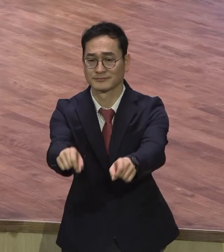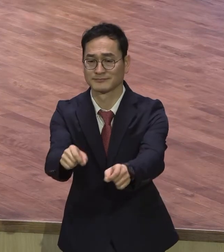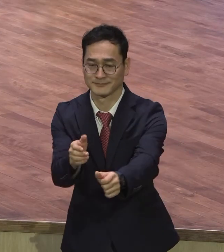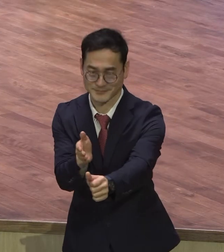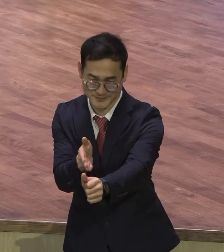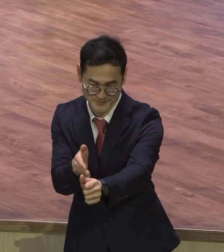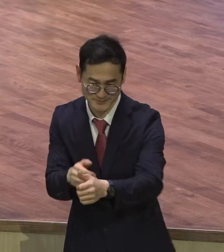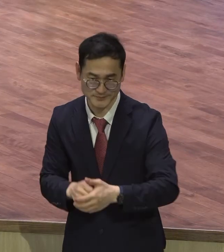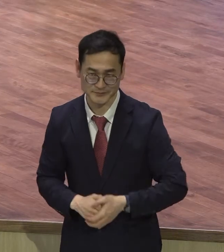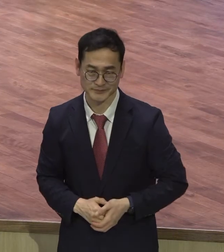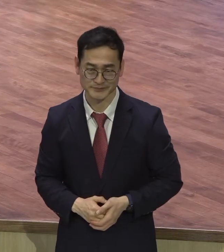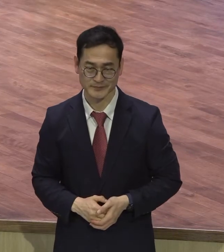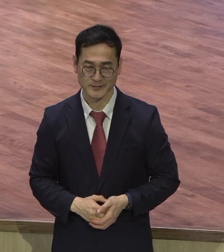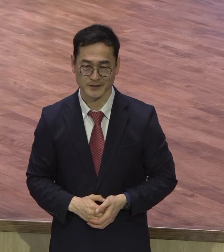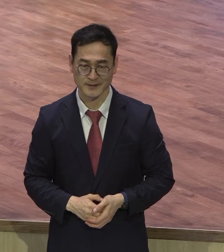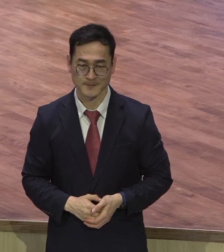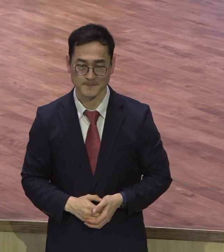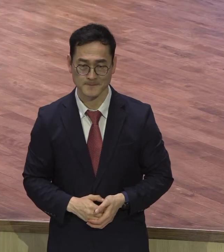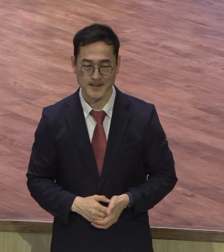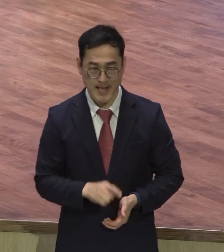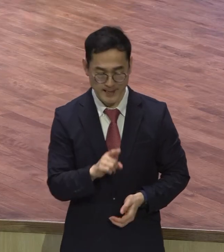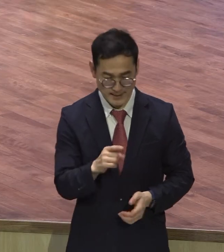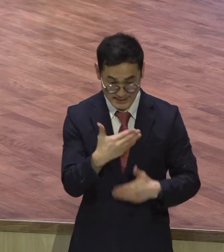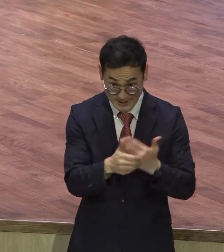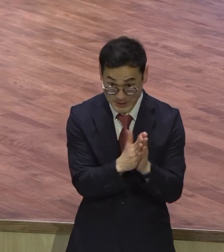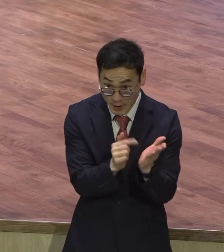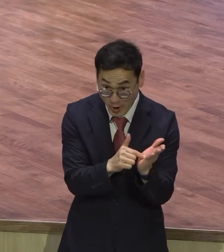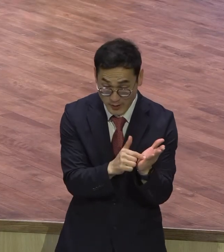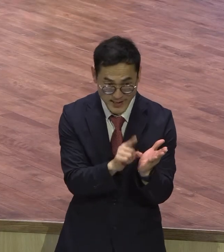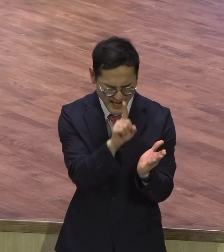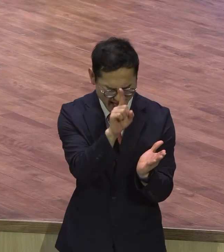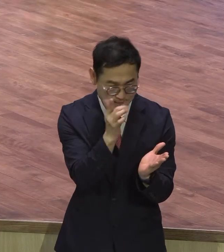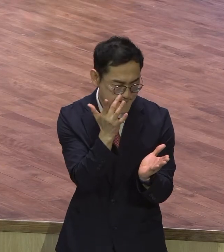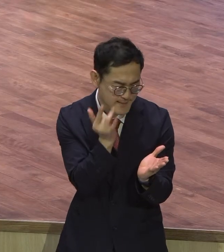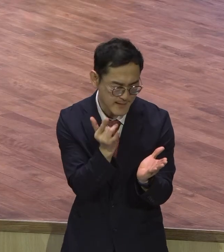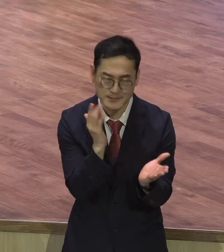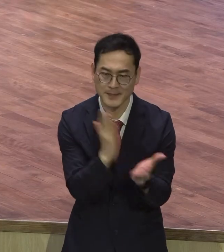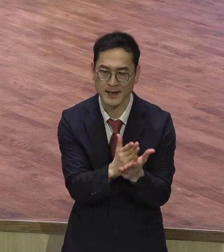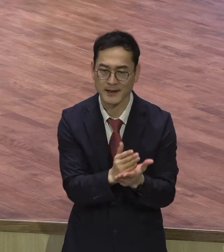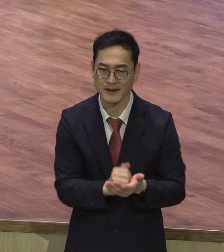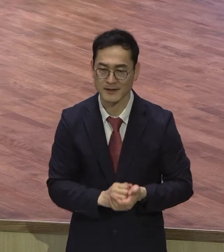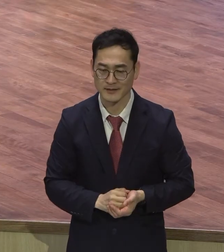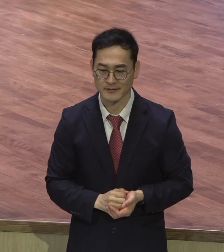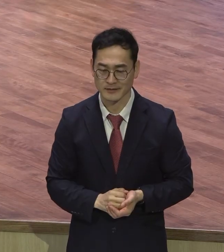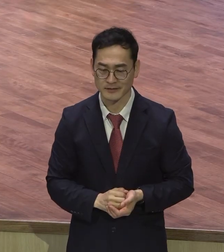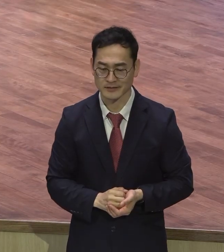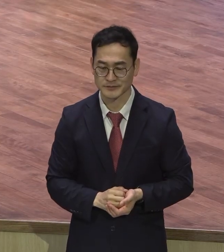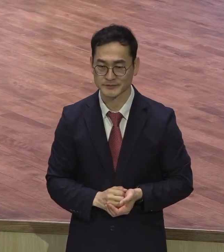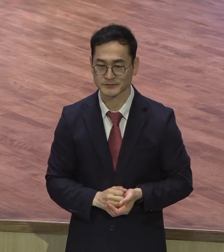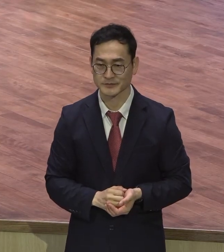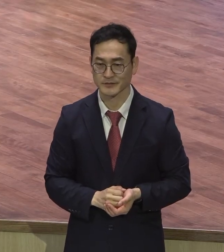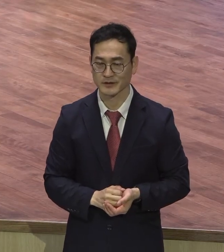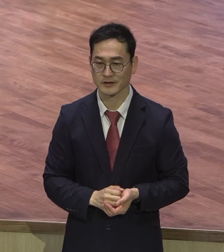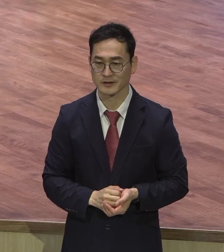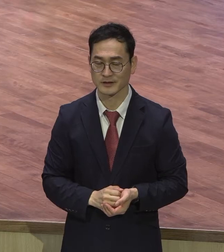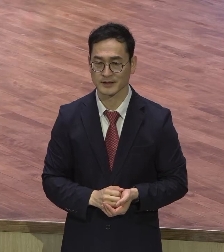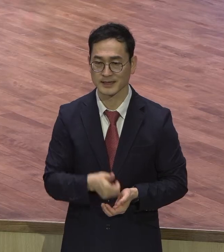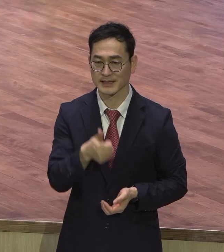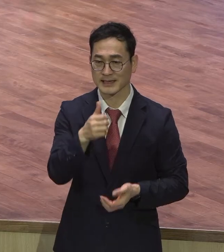1점도 빼지마. 점 또 점이란 말은요. 히브리 말은 옛날에는 지금은 약자가 많이 나오지만 구약을 내가 신학 가서